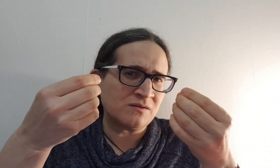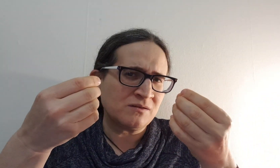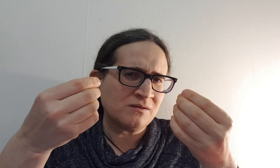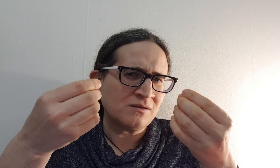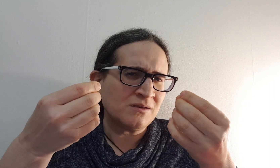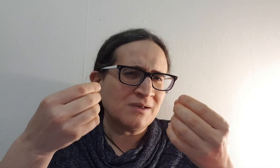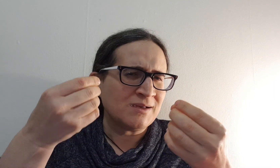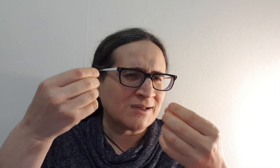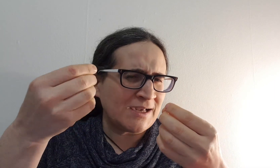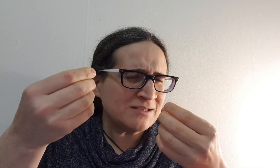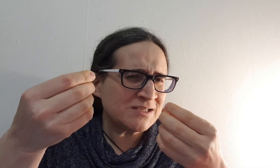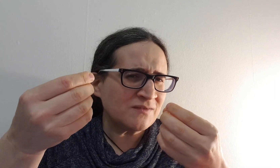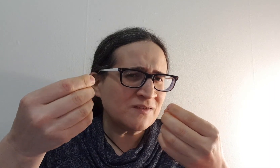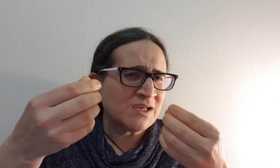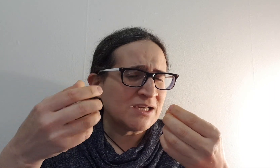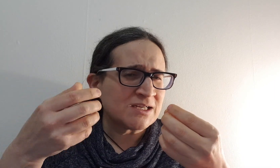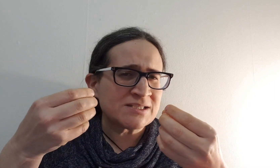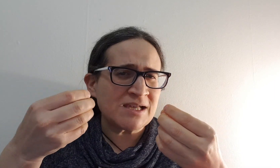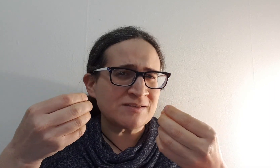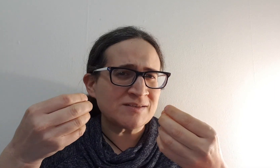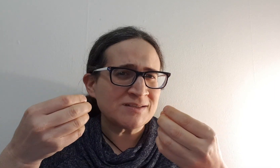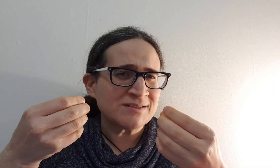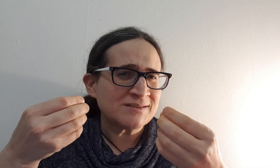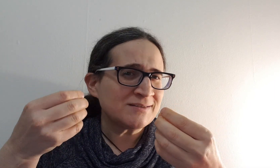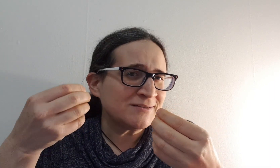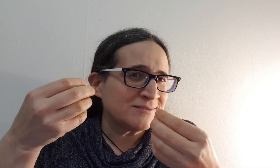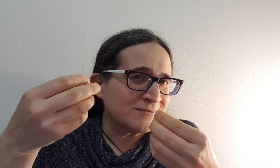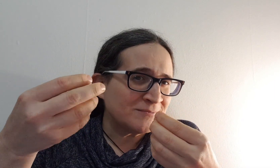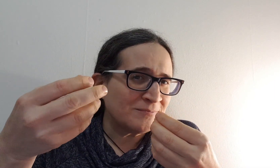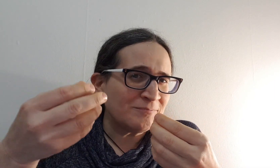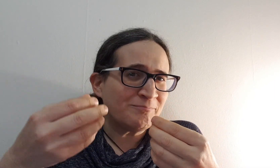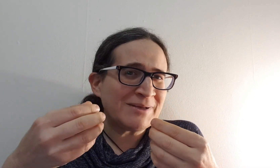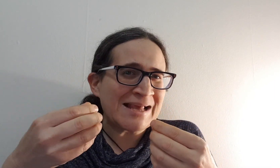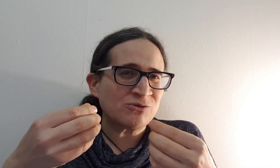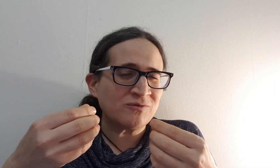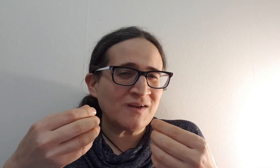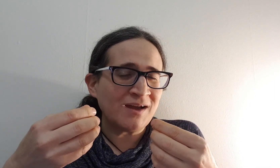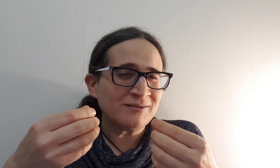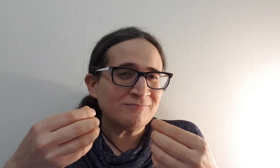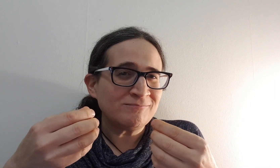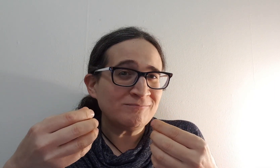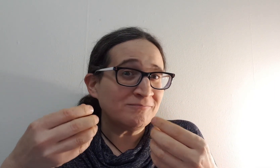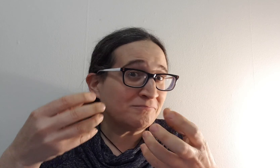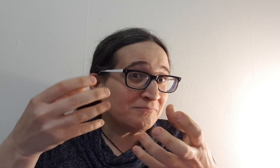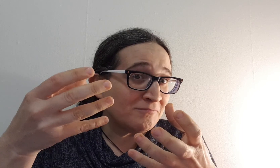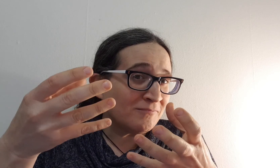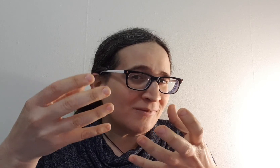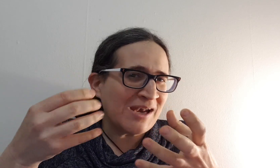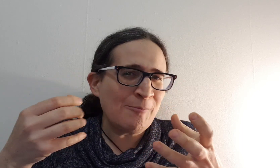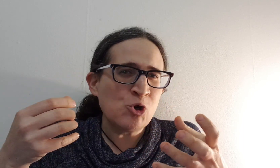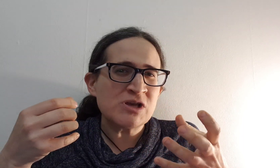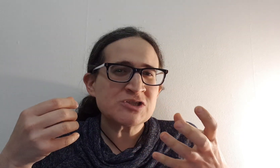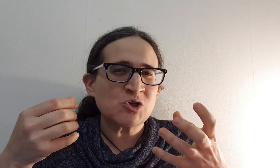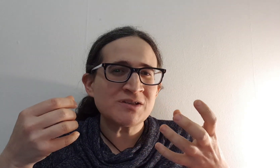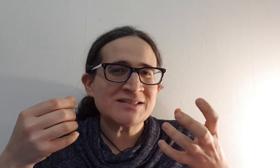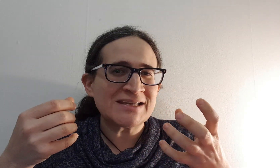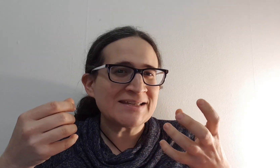כסף קצת מילה טובה למה לא לעשות את זה